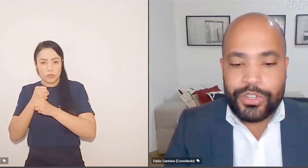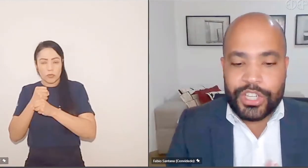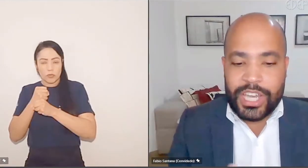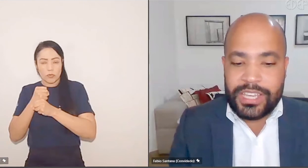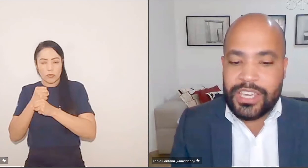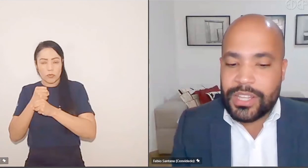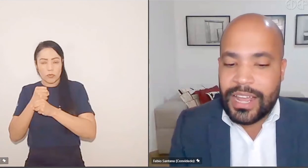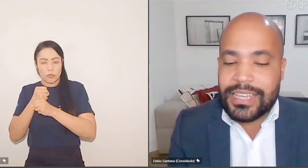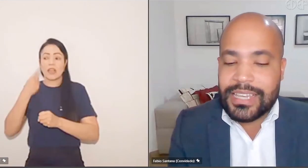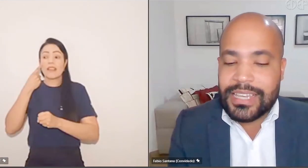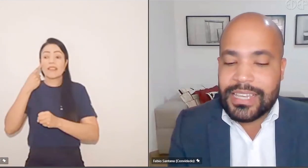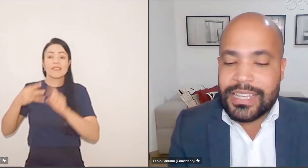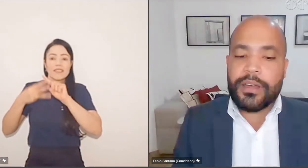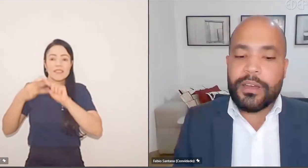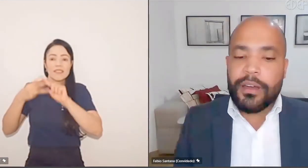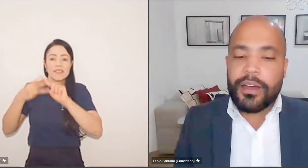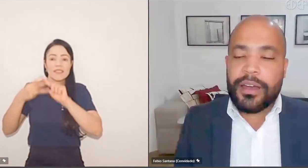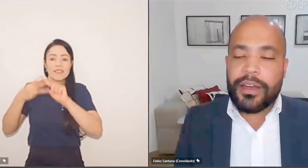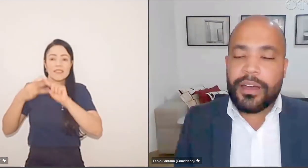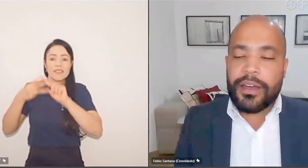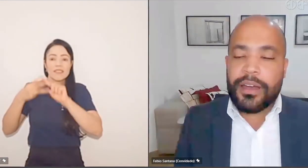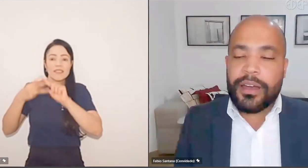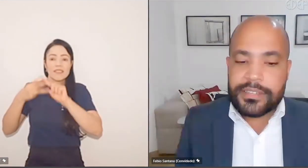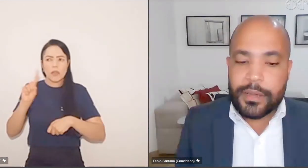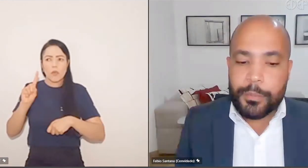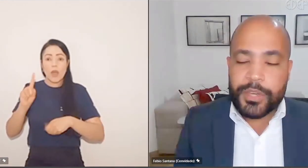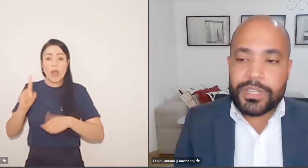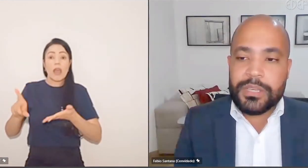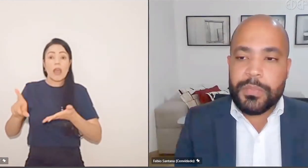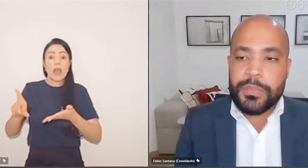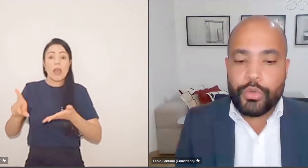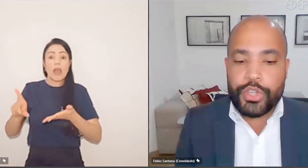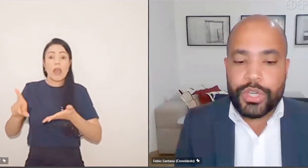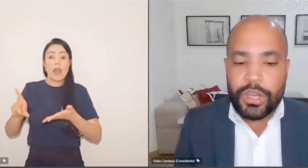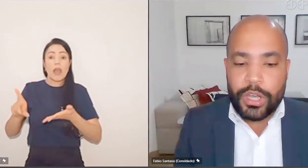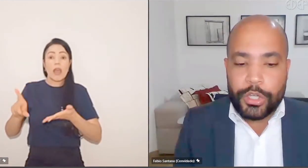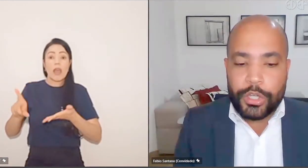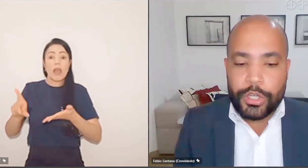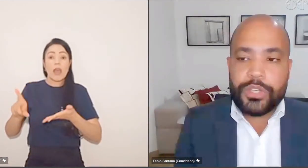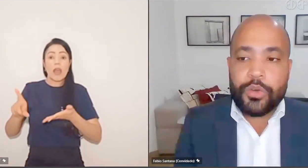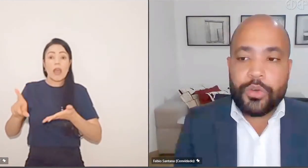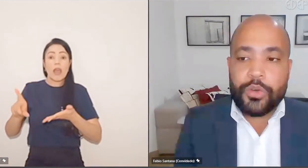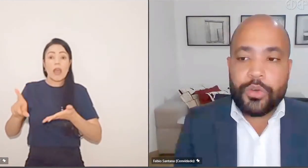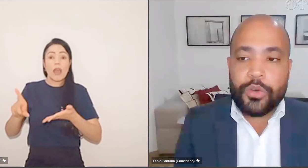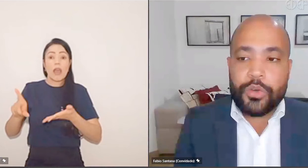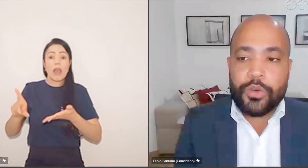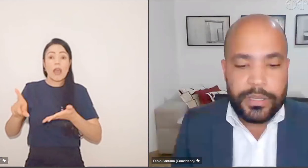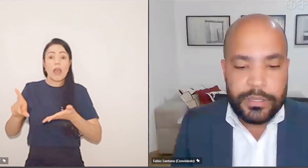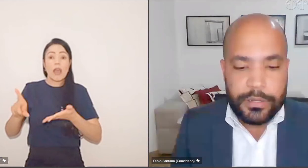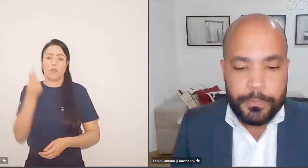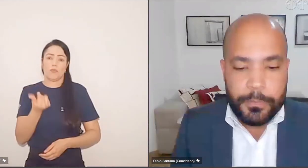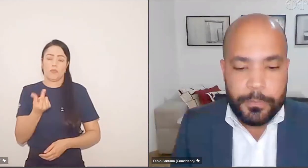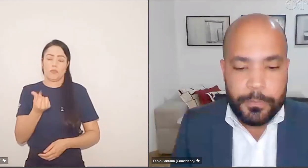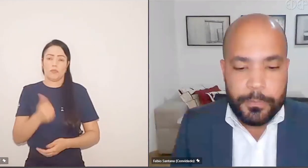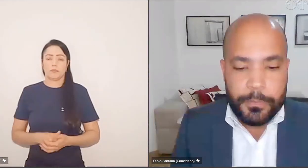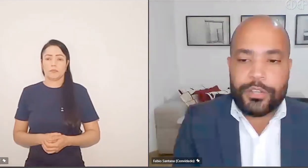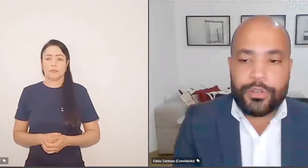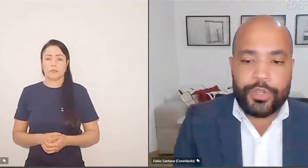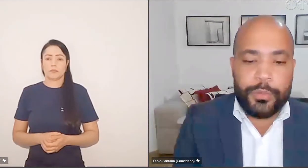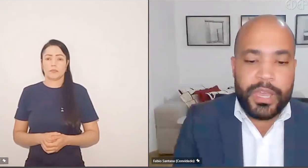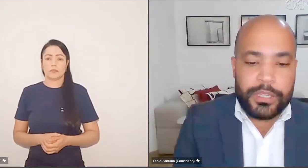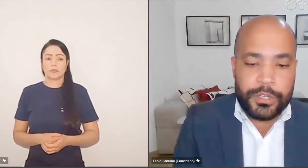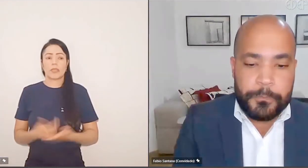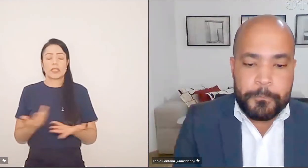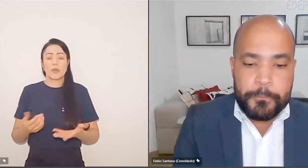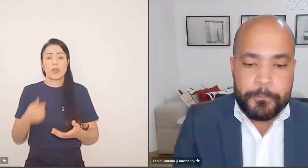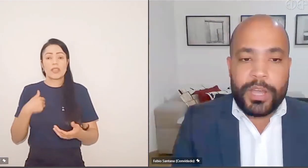Ou seja, aqui já traz aquela mesma natureza, mesma similitude de um juiz ordenador de despesas. Se houve